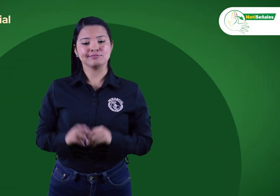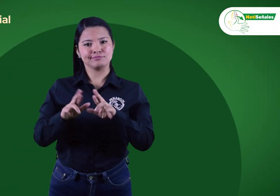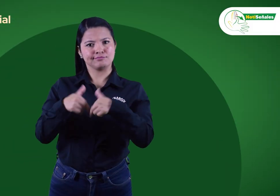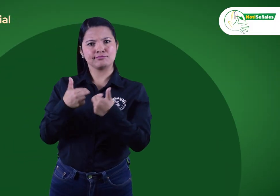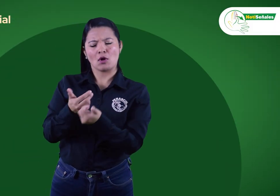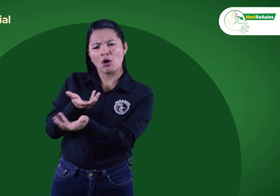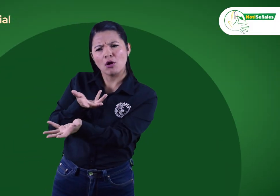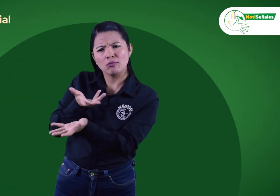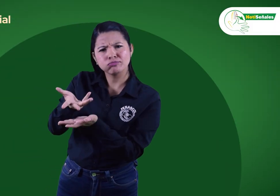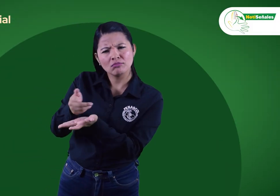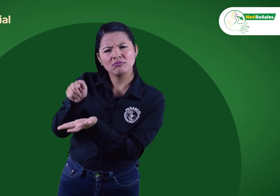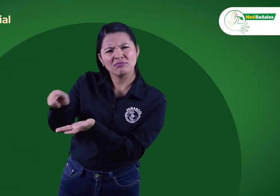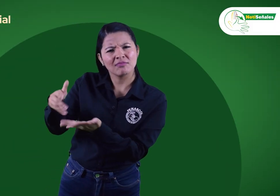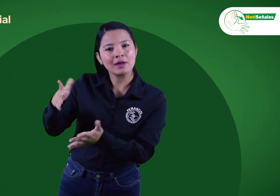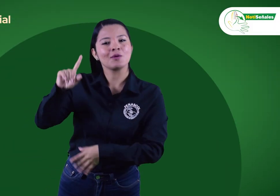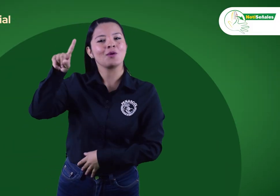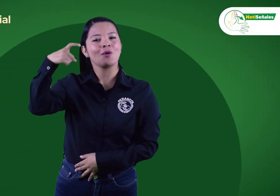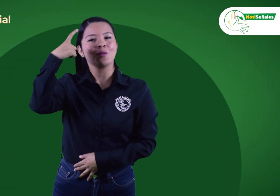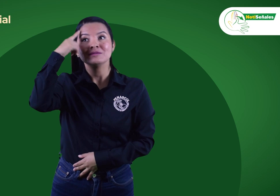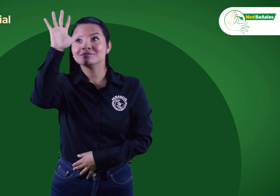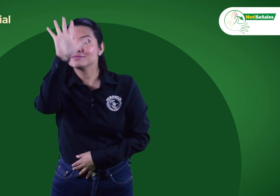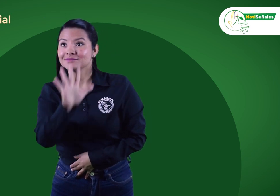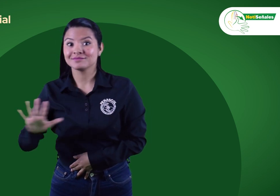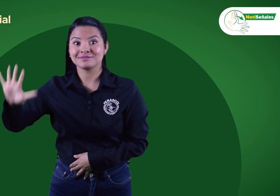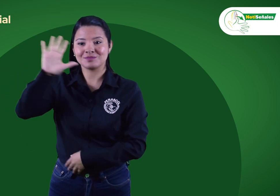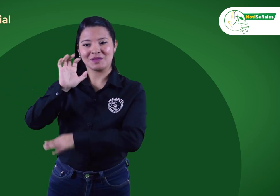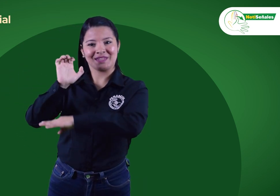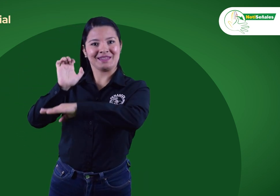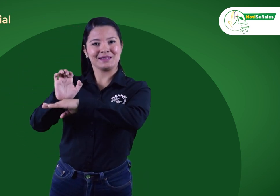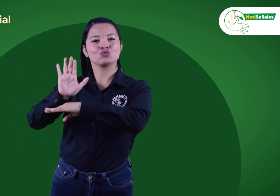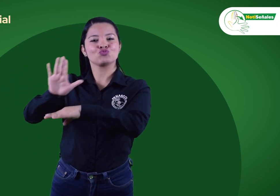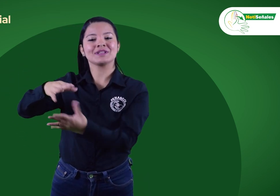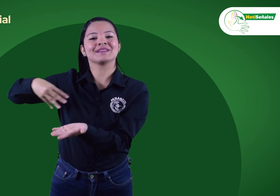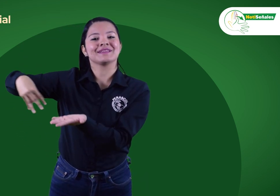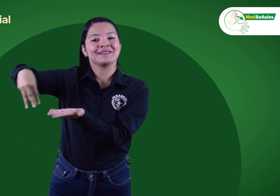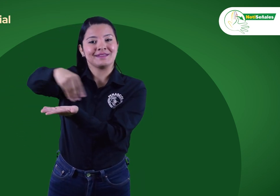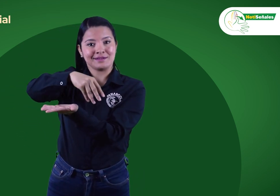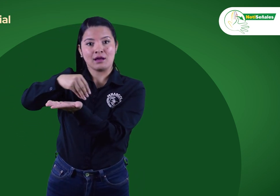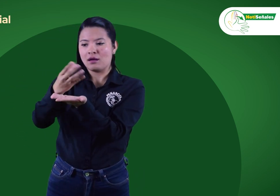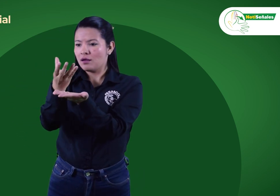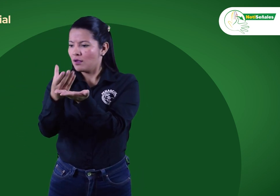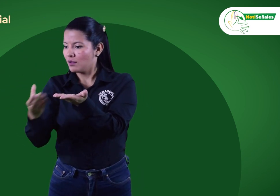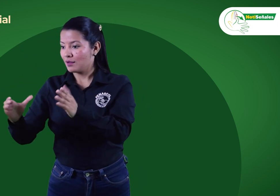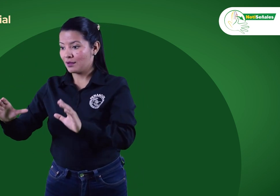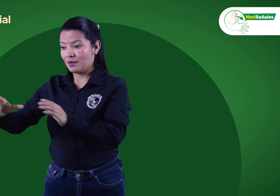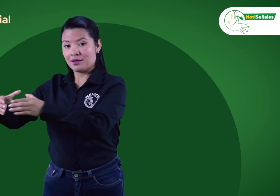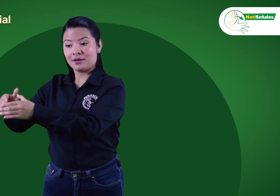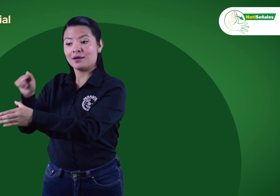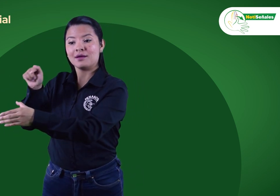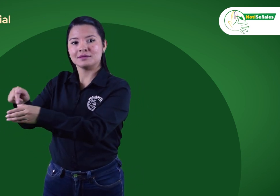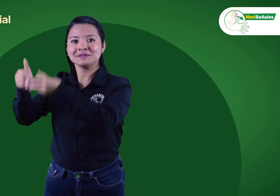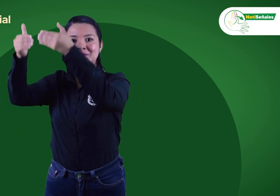El 5 de agosto nos reunimos con el asesor de discapacidad de la gobernación del Atlántico,